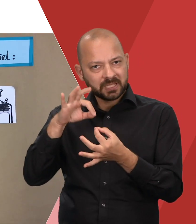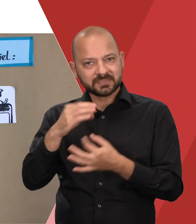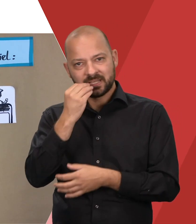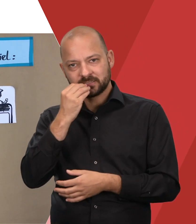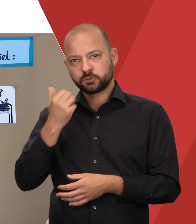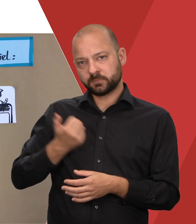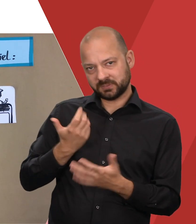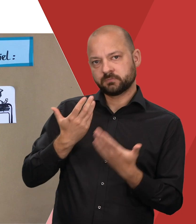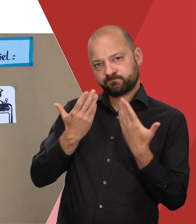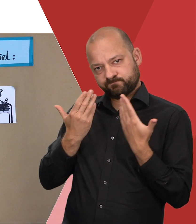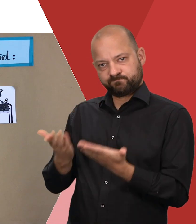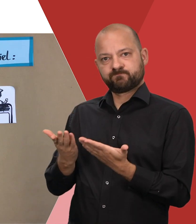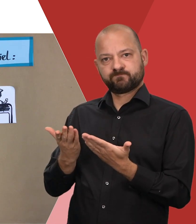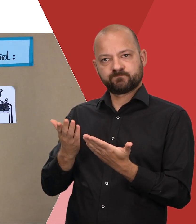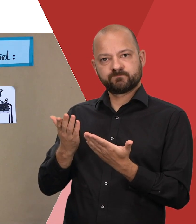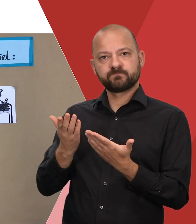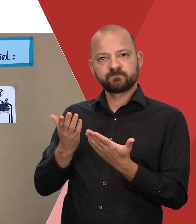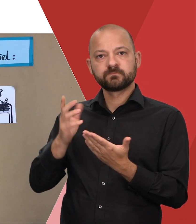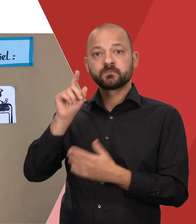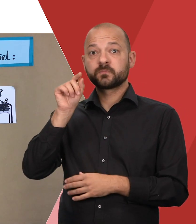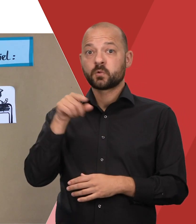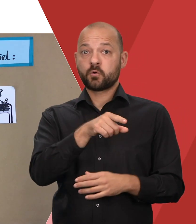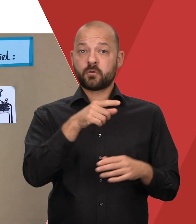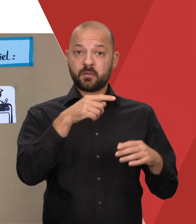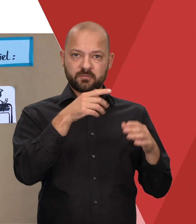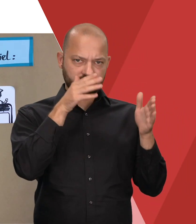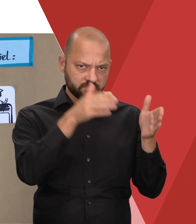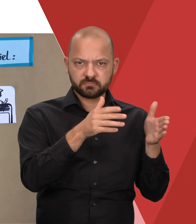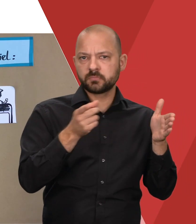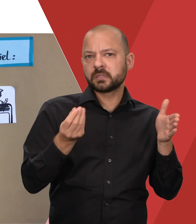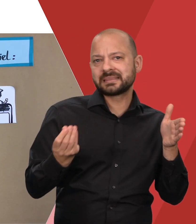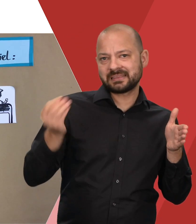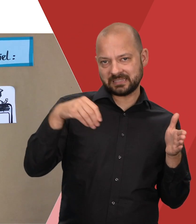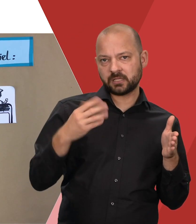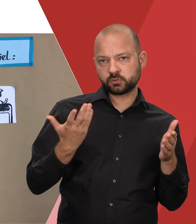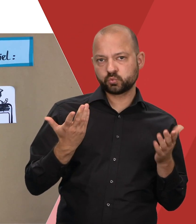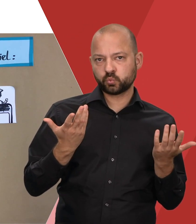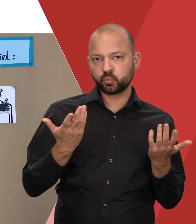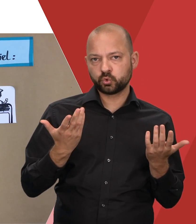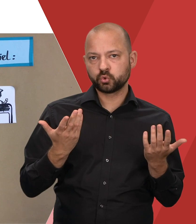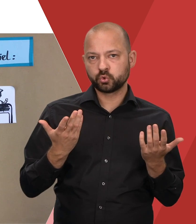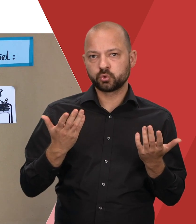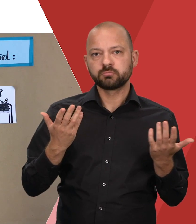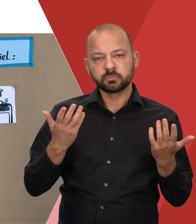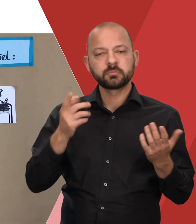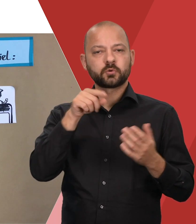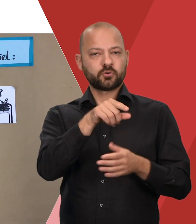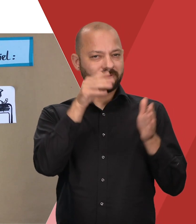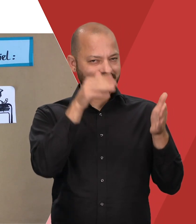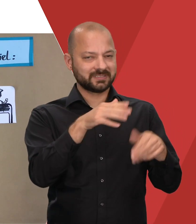und Spritzen gewährt. Die Pausen werden ihr nicht auf die Bearbeitungszeit angerechnet. Dadurch hat die Studentin M die gleiche Zeit für